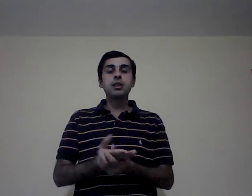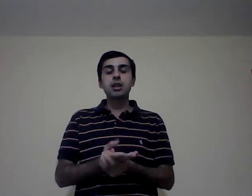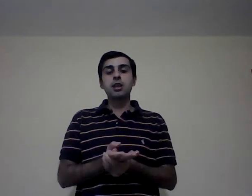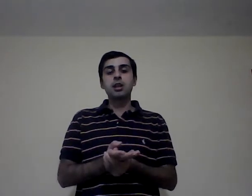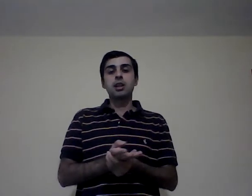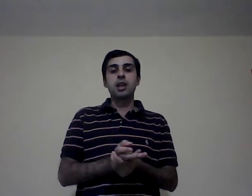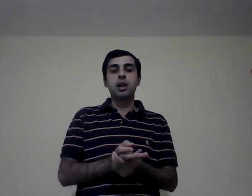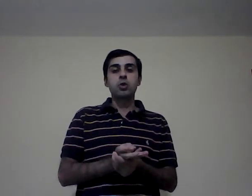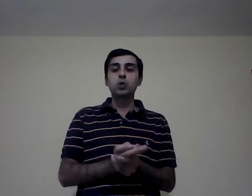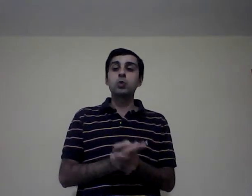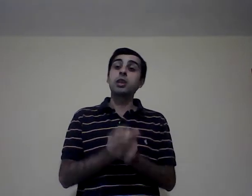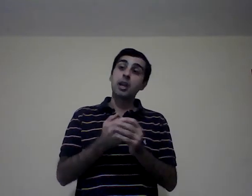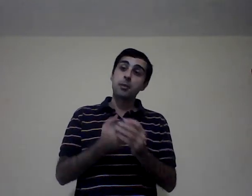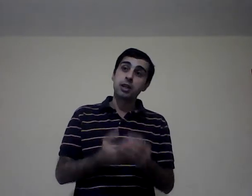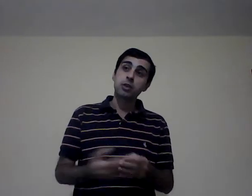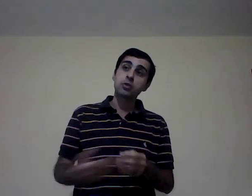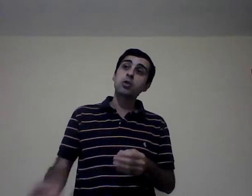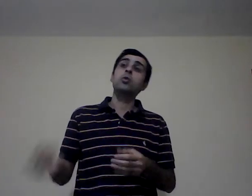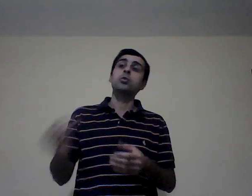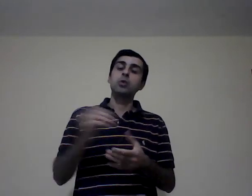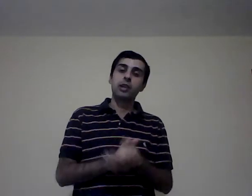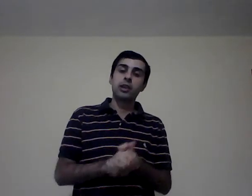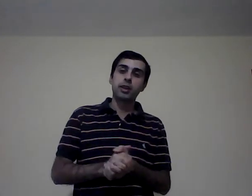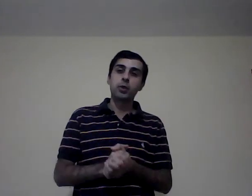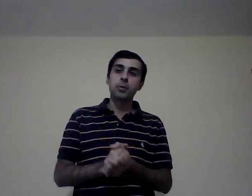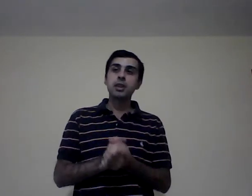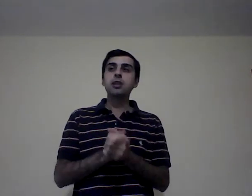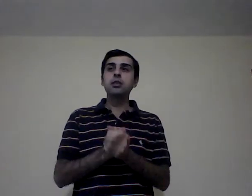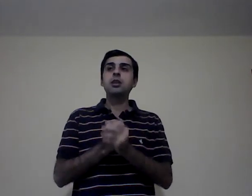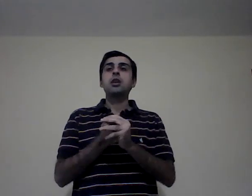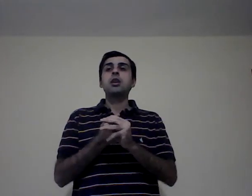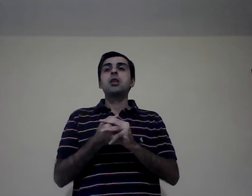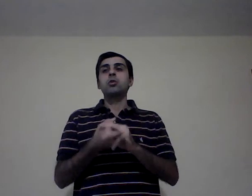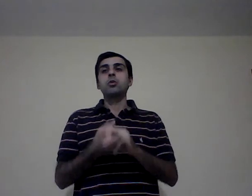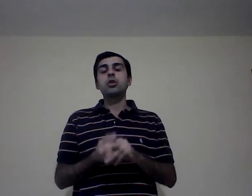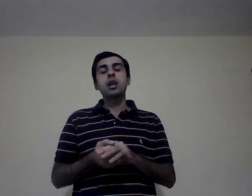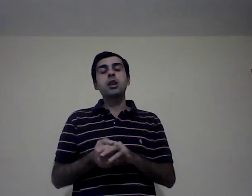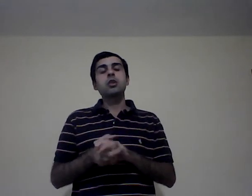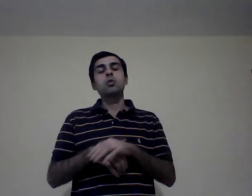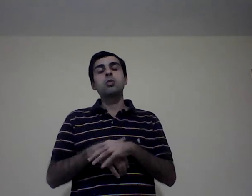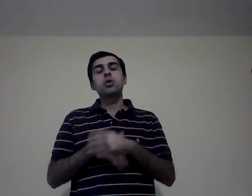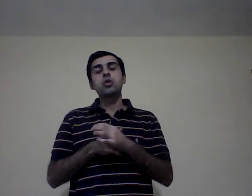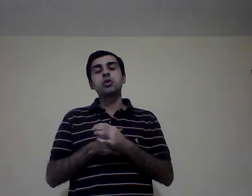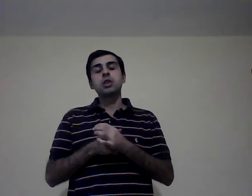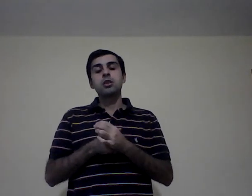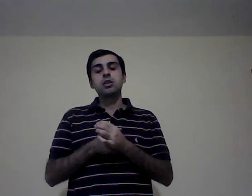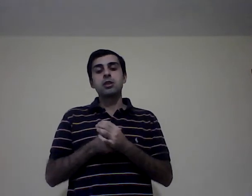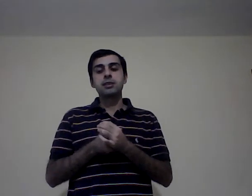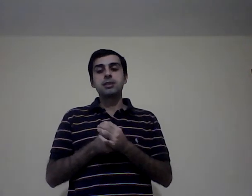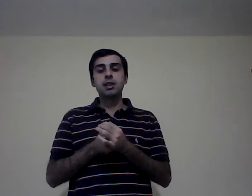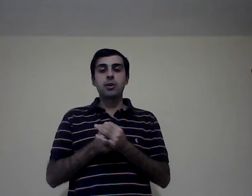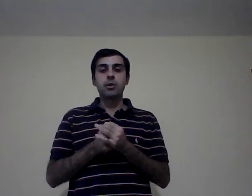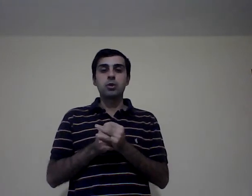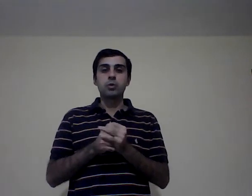las consultas de administración, junto con las de economía, turno tarde, turno noche, de 7 a 21.